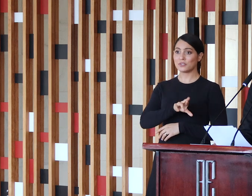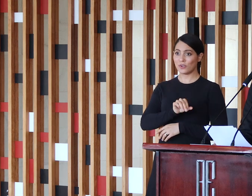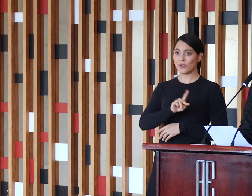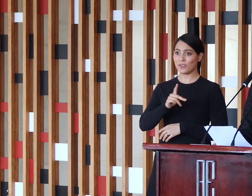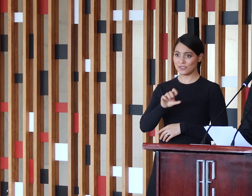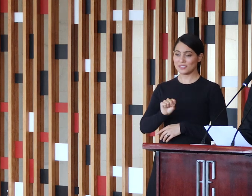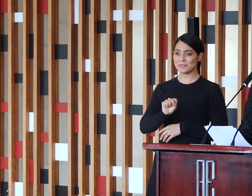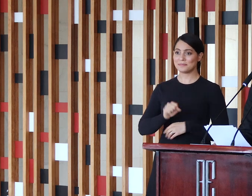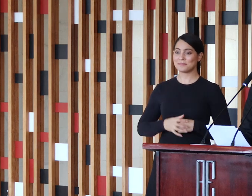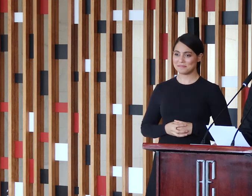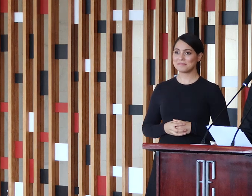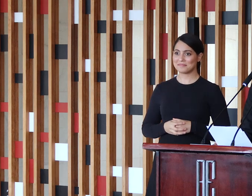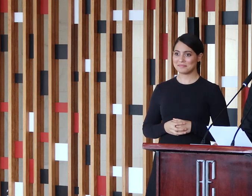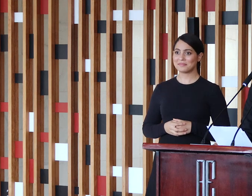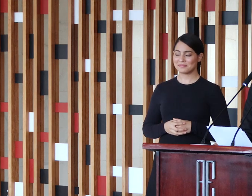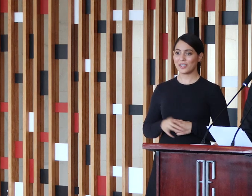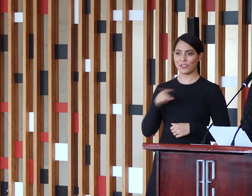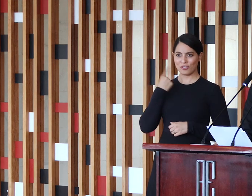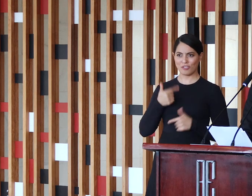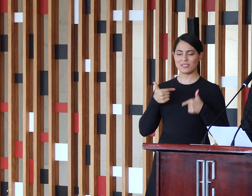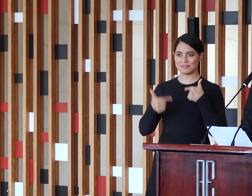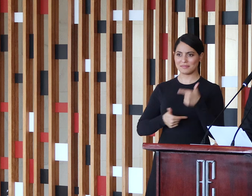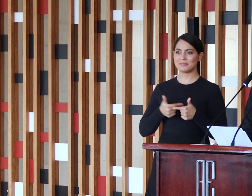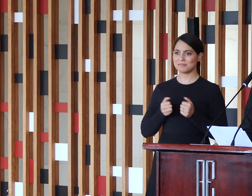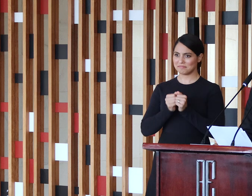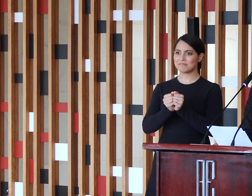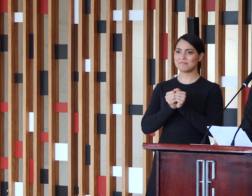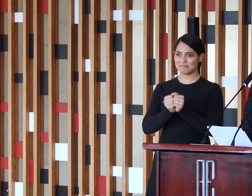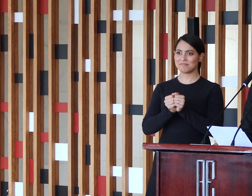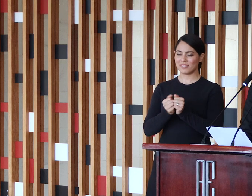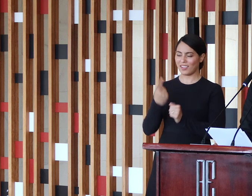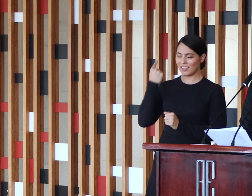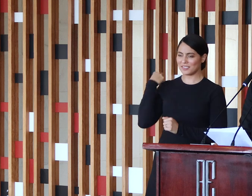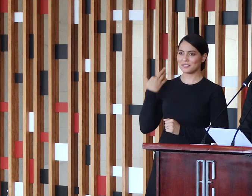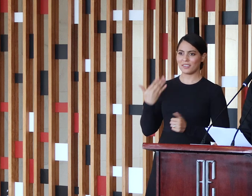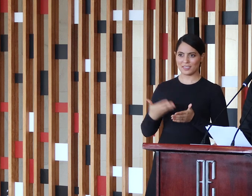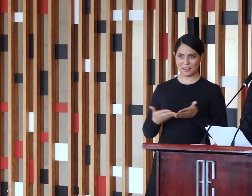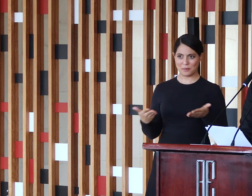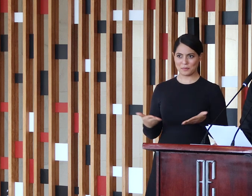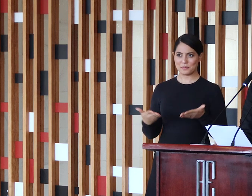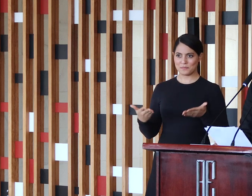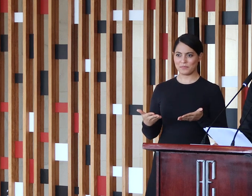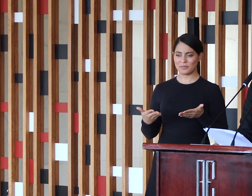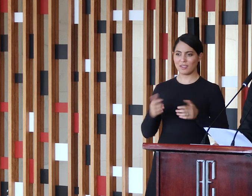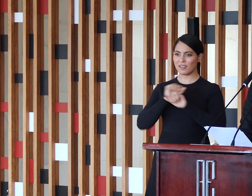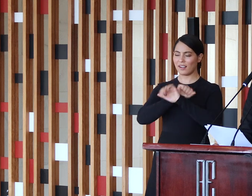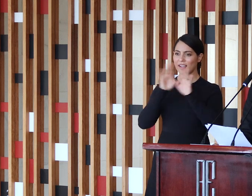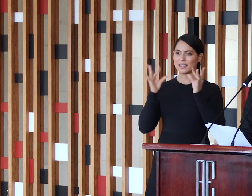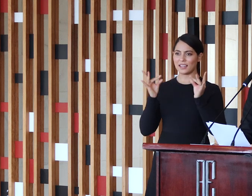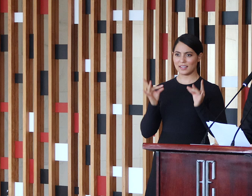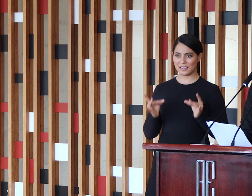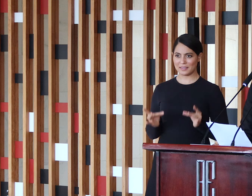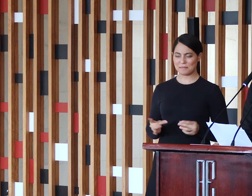trabalhando juntos, assim como foi desde o início deste processo. E sempre com total transparência,